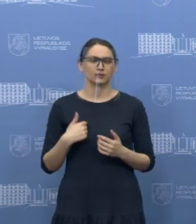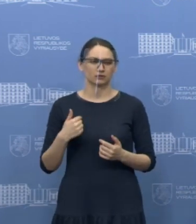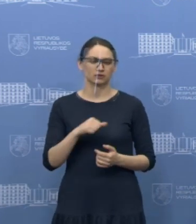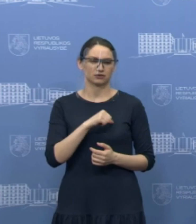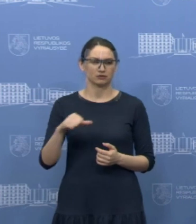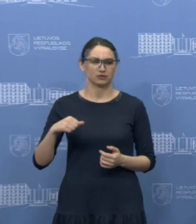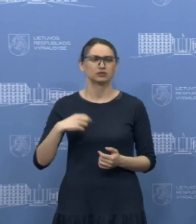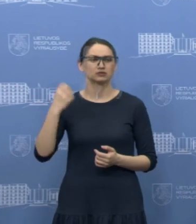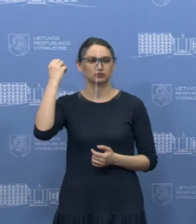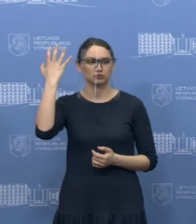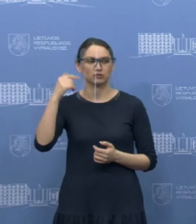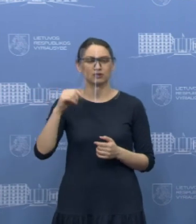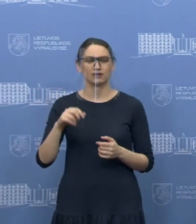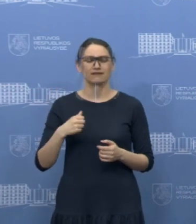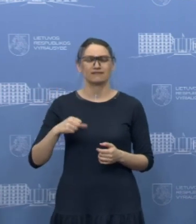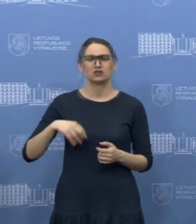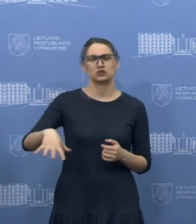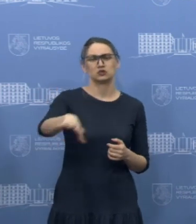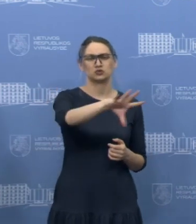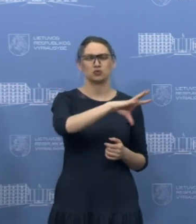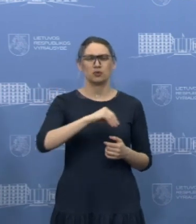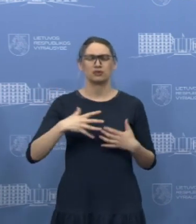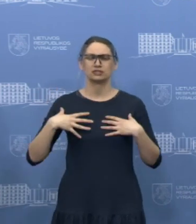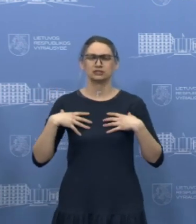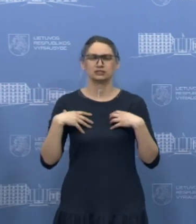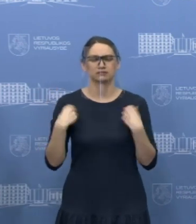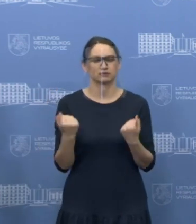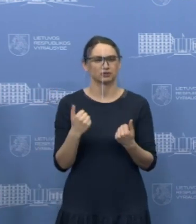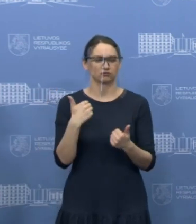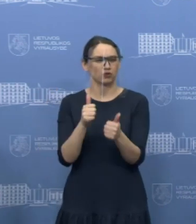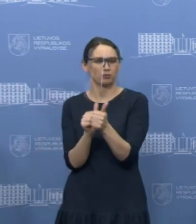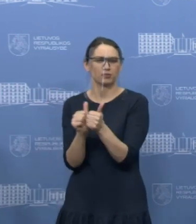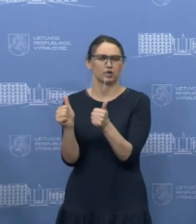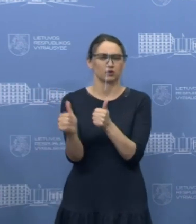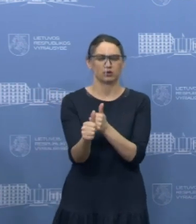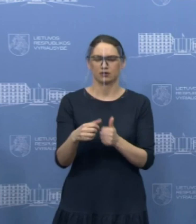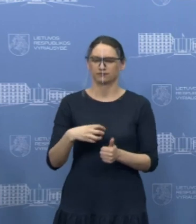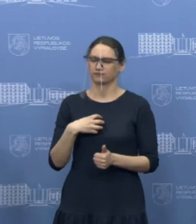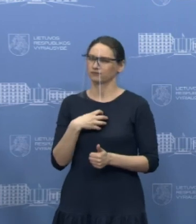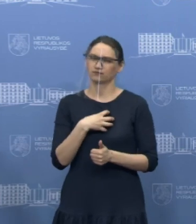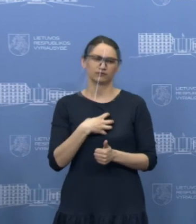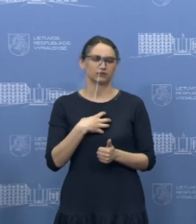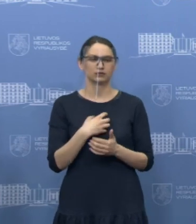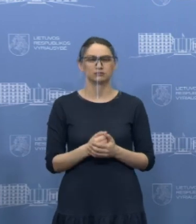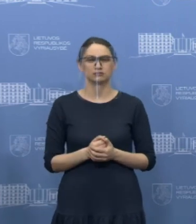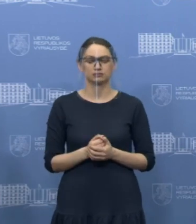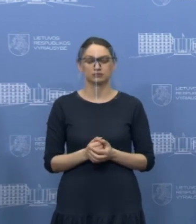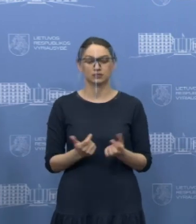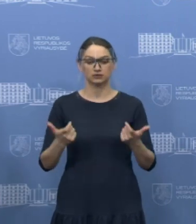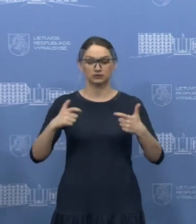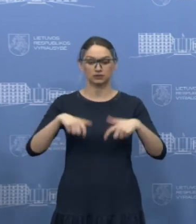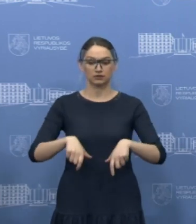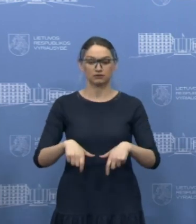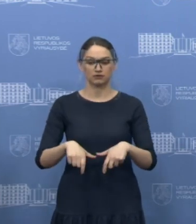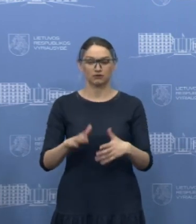metu visuomenės veikata yra svarbiausias dalykas. Savaldybė šiai dienai turi